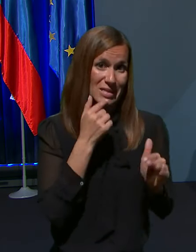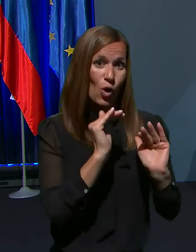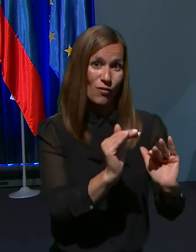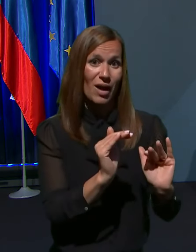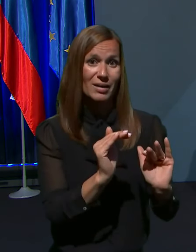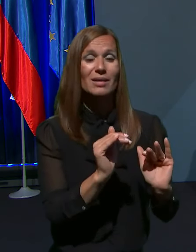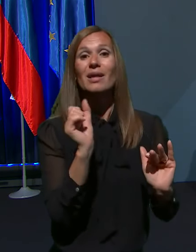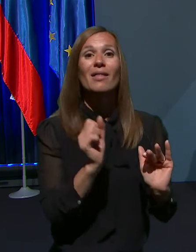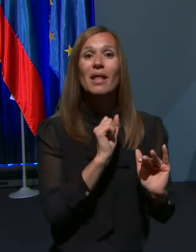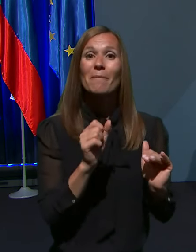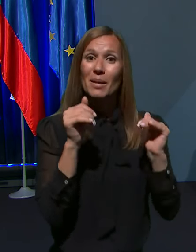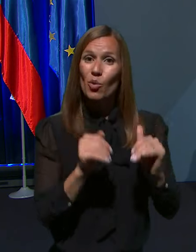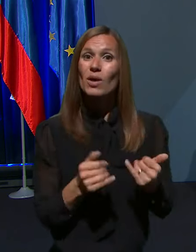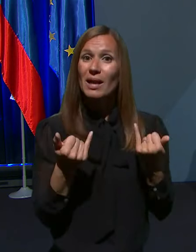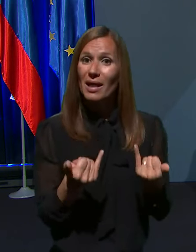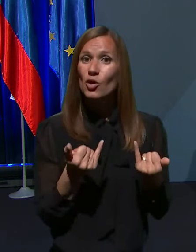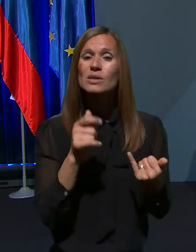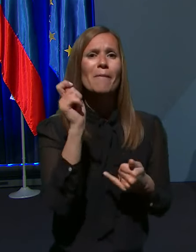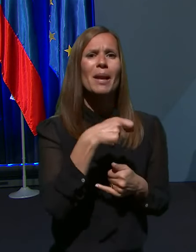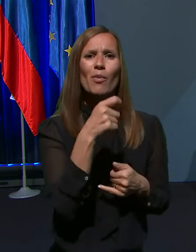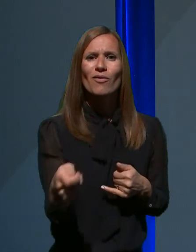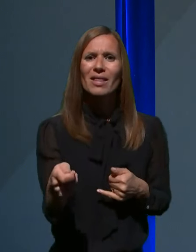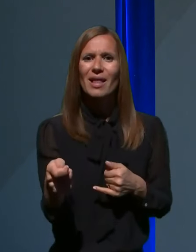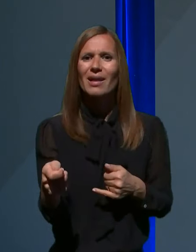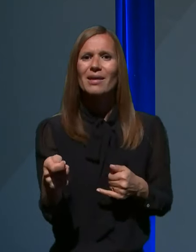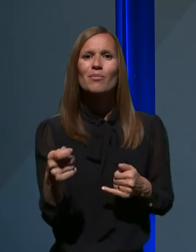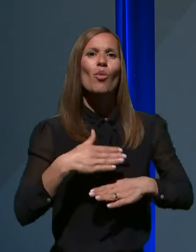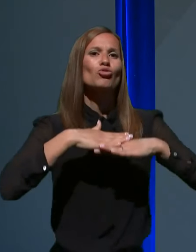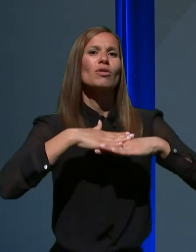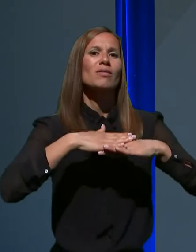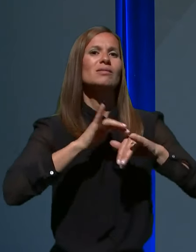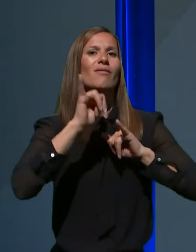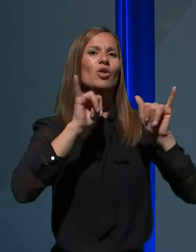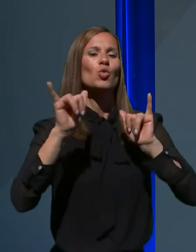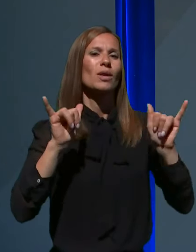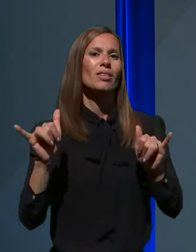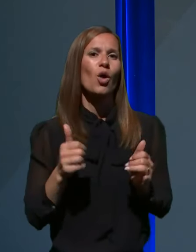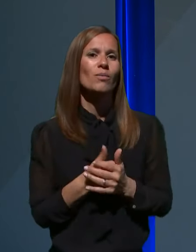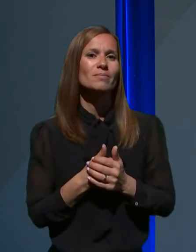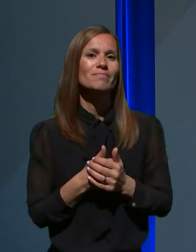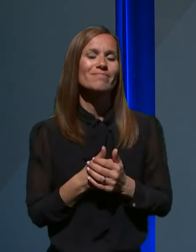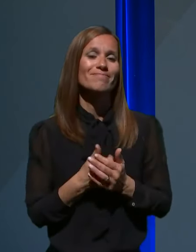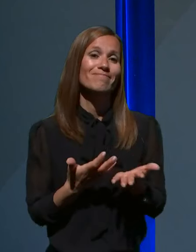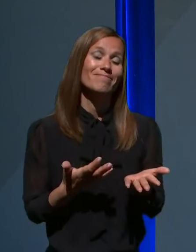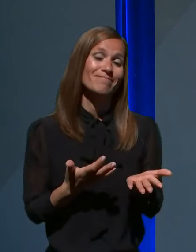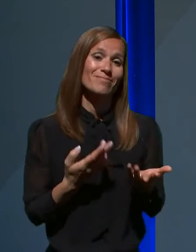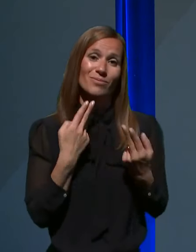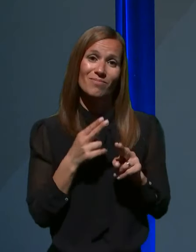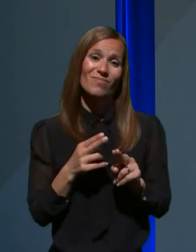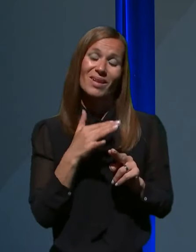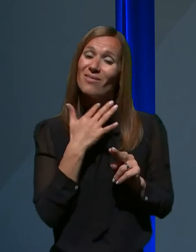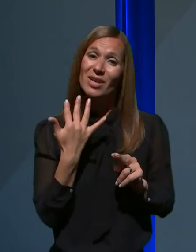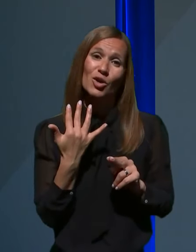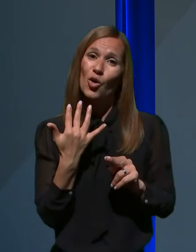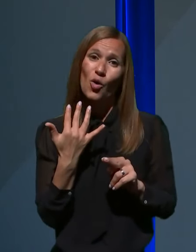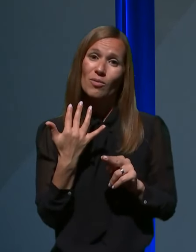bi morali letos prepovedati takšno oblik opočitnikovanja v tujini? Vete, veliko je odvisno od razmer